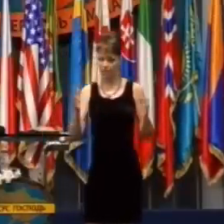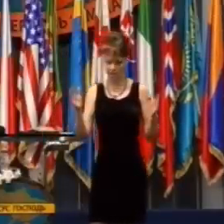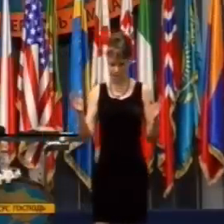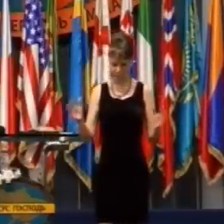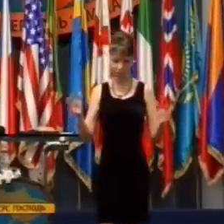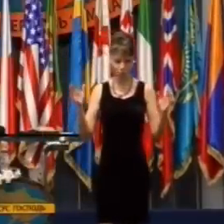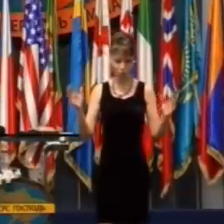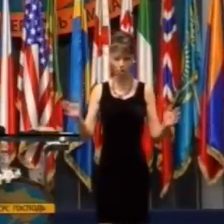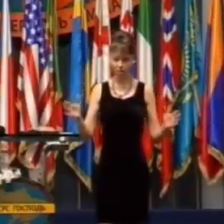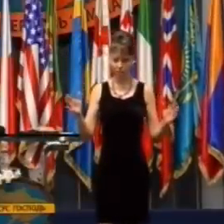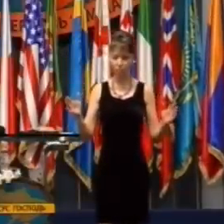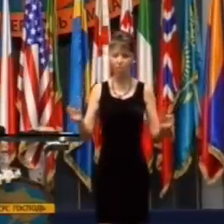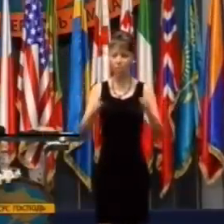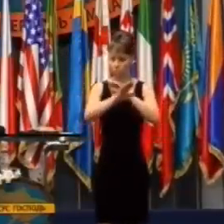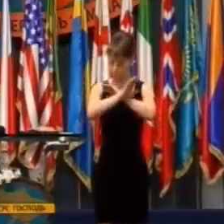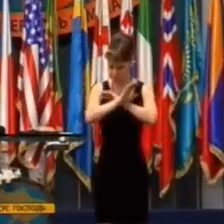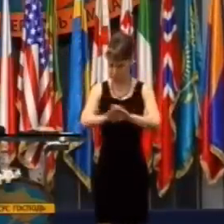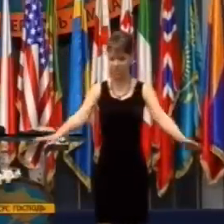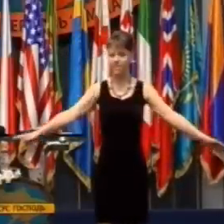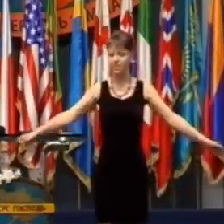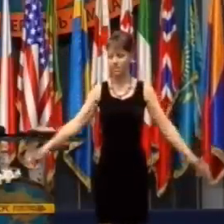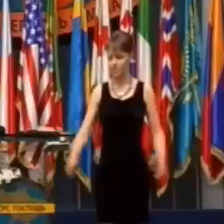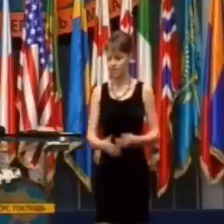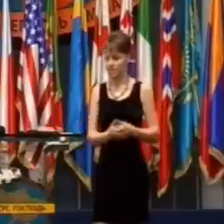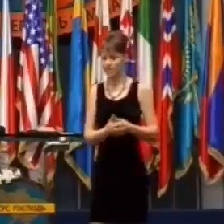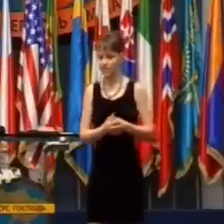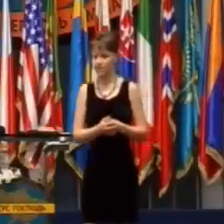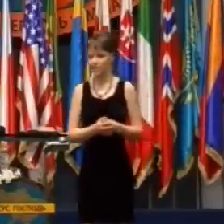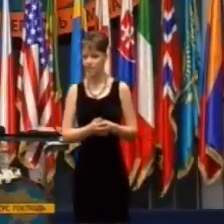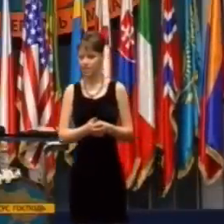A celé mesto môže jednoducho zmiznúť.